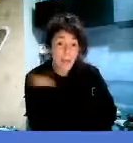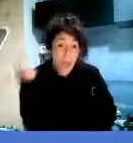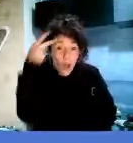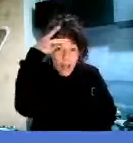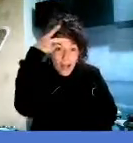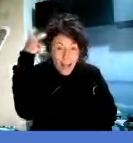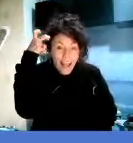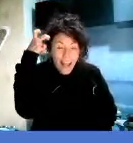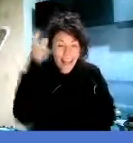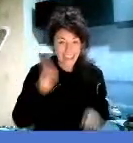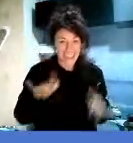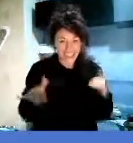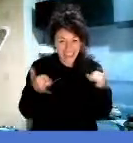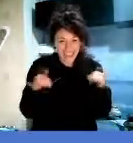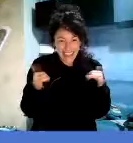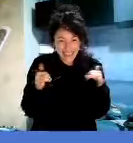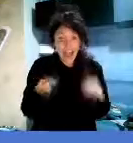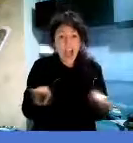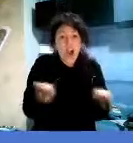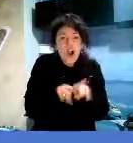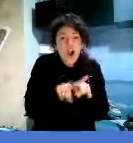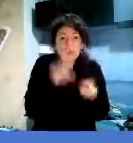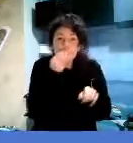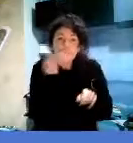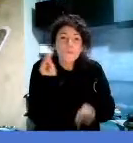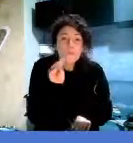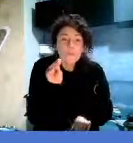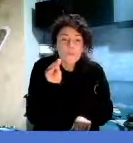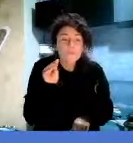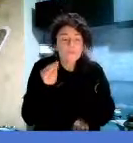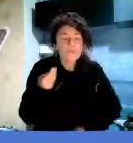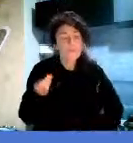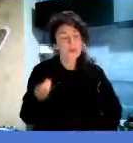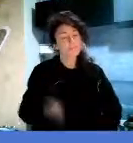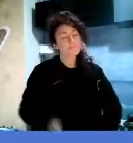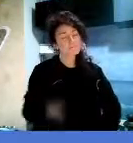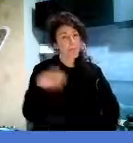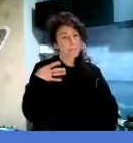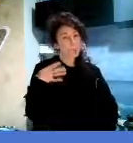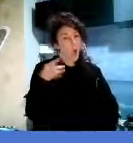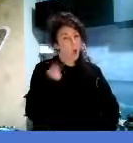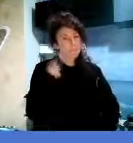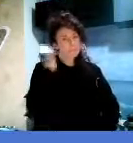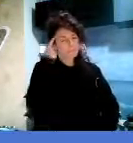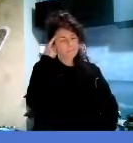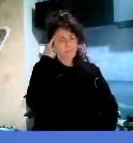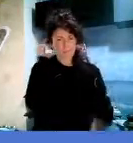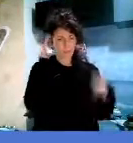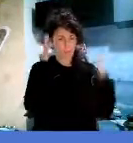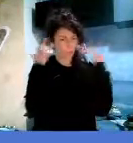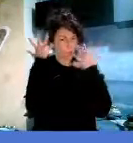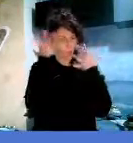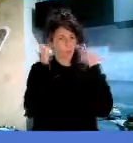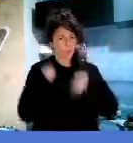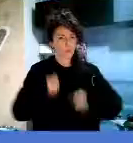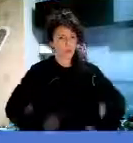Minimonia è confusa. Mamma! Tu lo sai di che colore è un bacio?